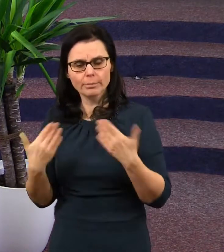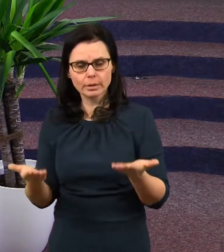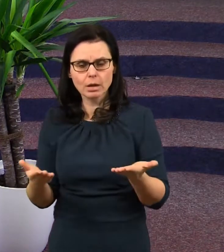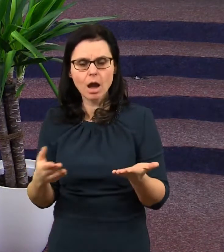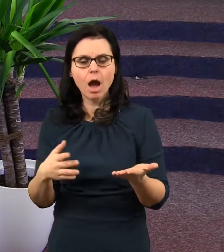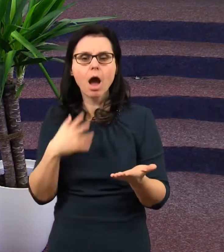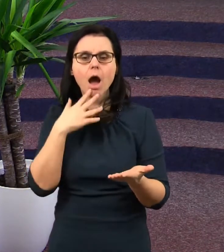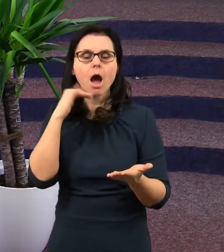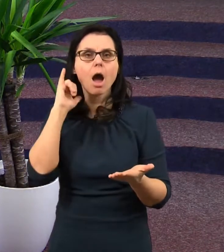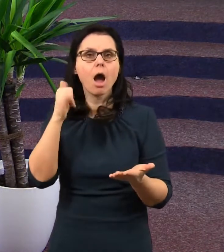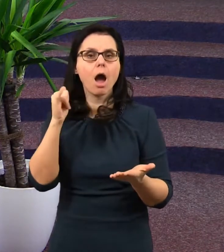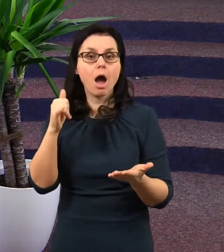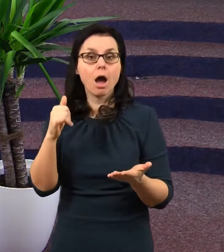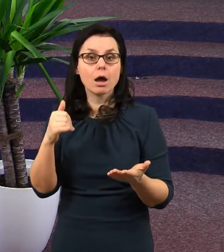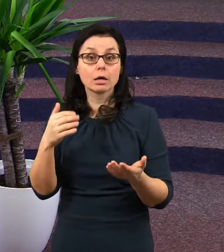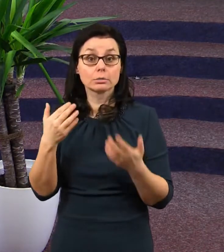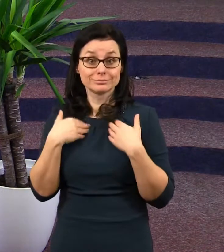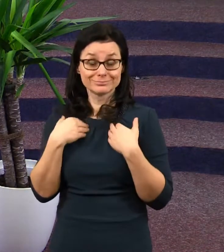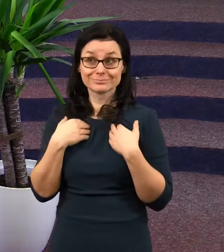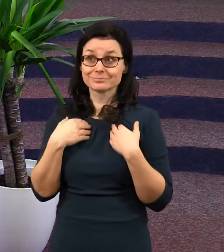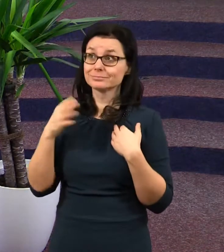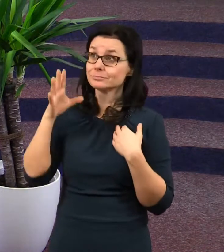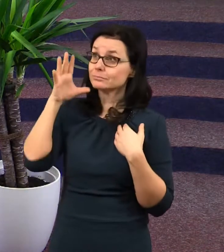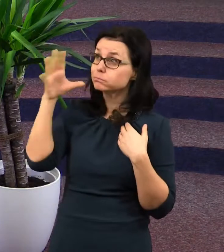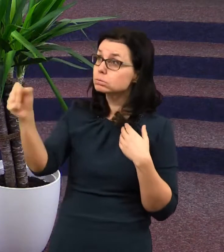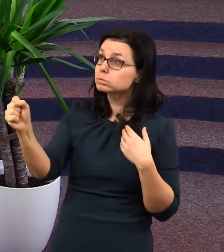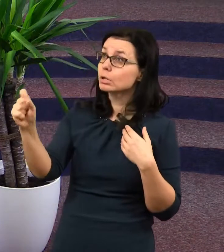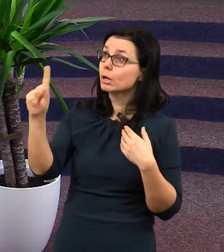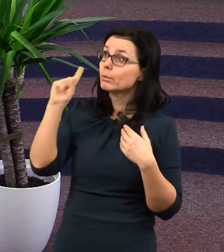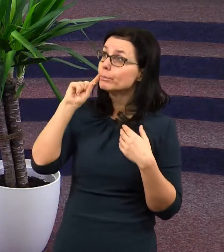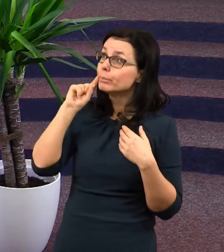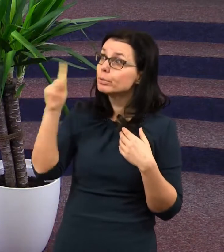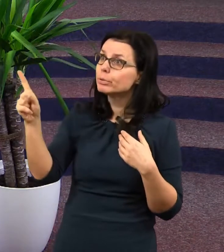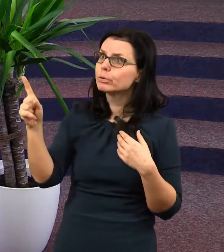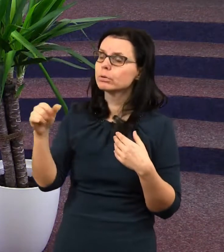kterého jsme poznali a poznáváme jakého Boha lásky,